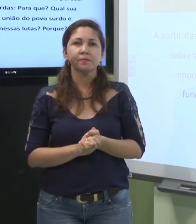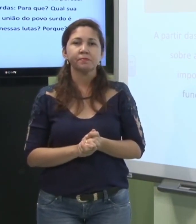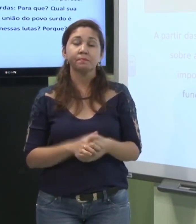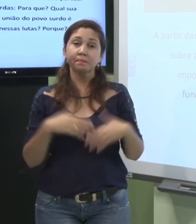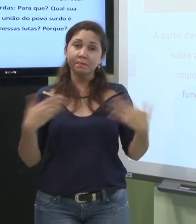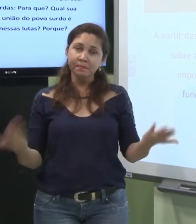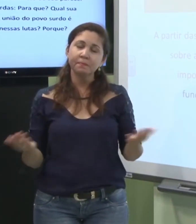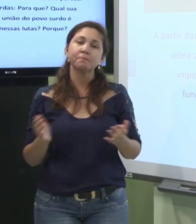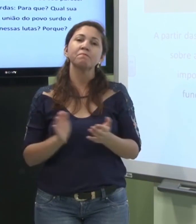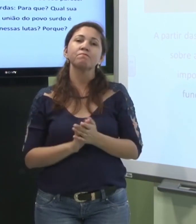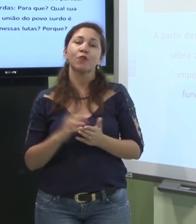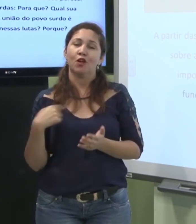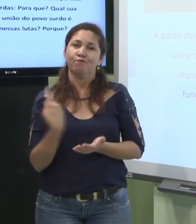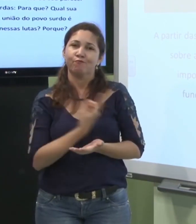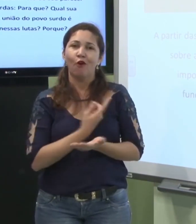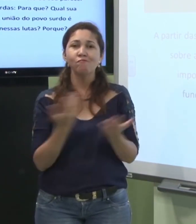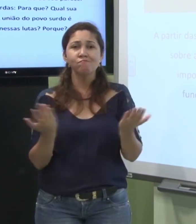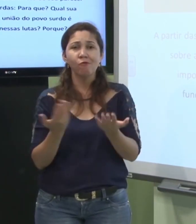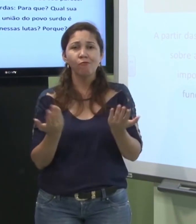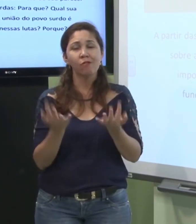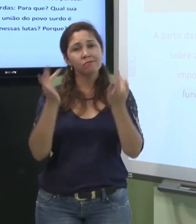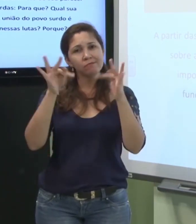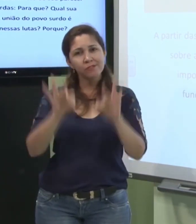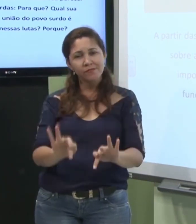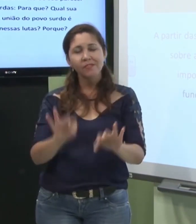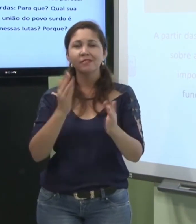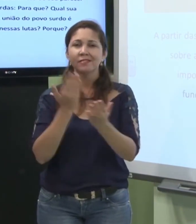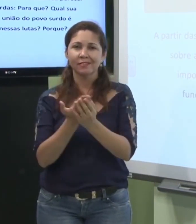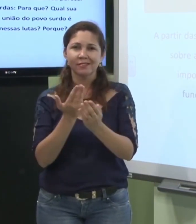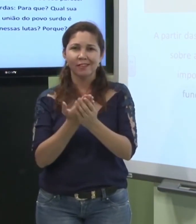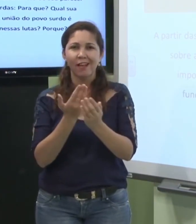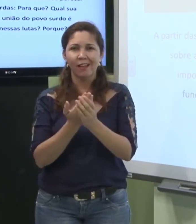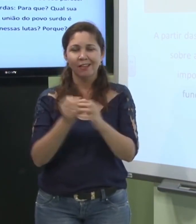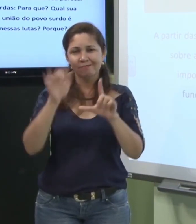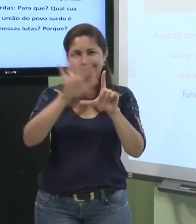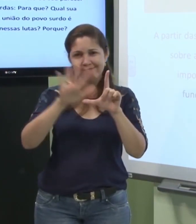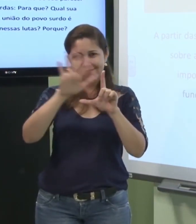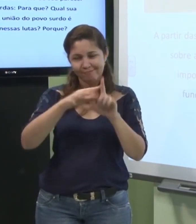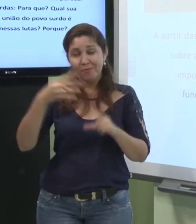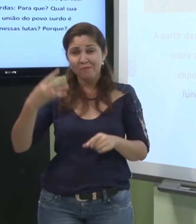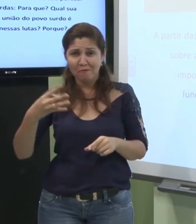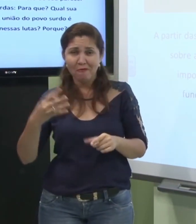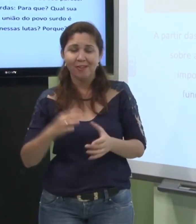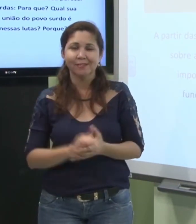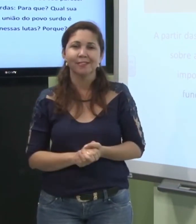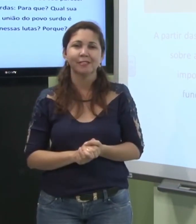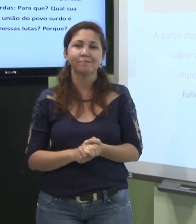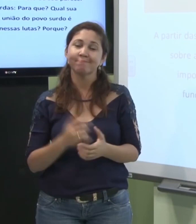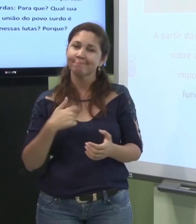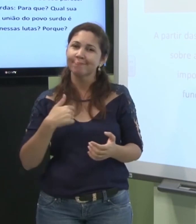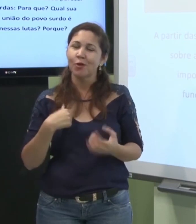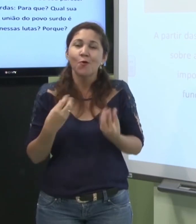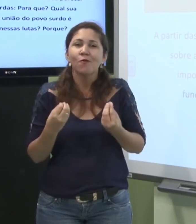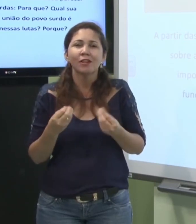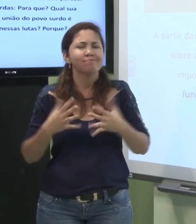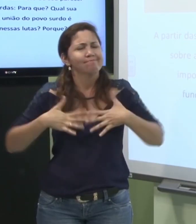então nossa aula está chegando ao fim a nossa quarta videoaula eu fiquei muito